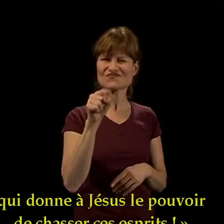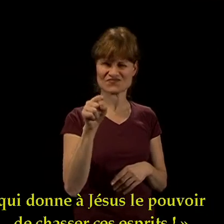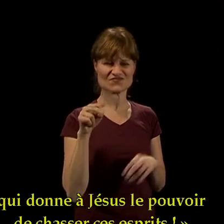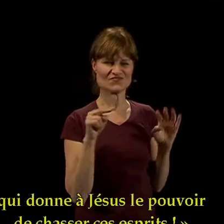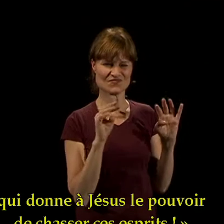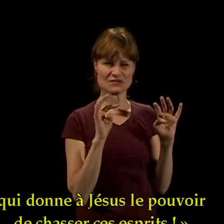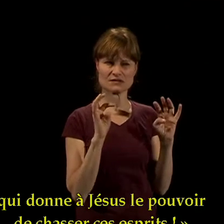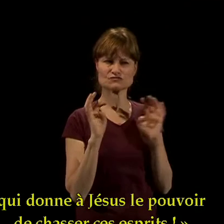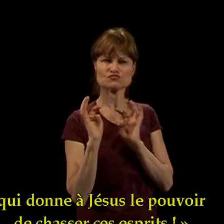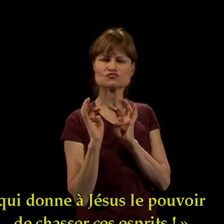chasser ses esprits.